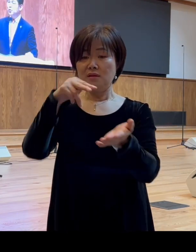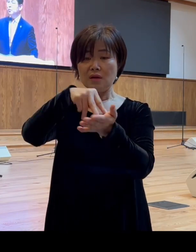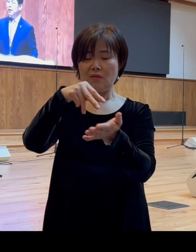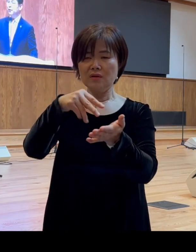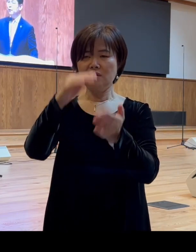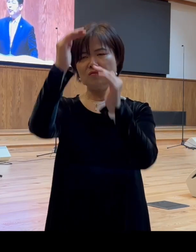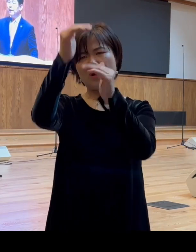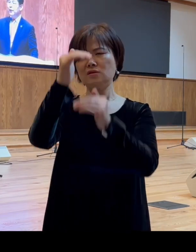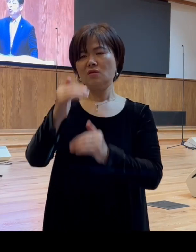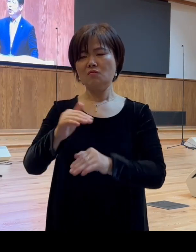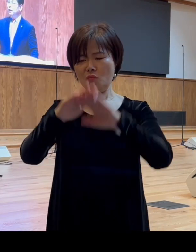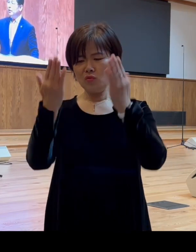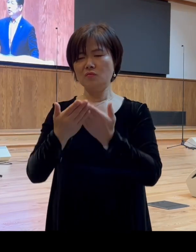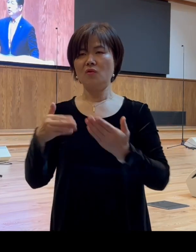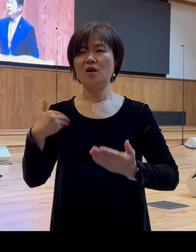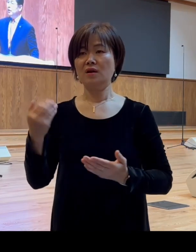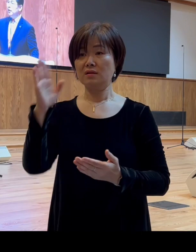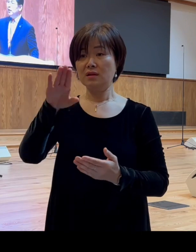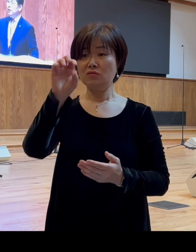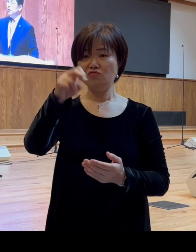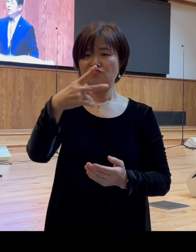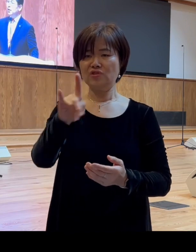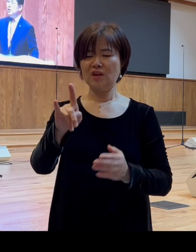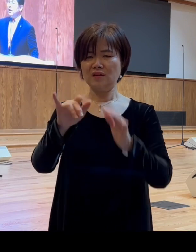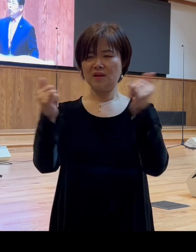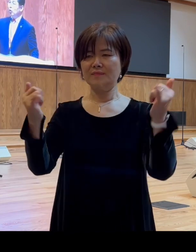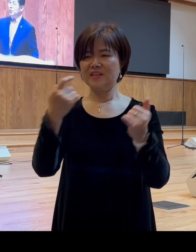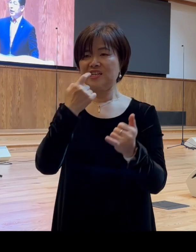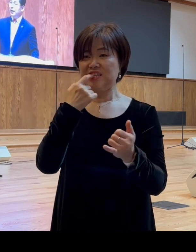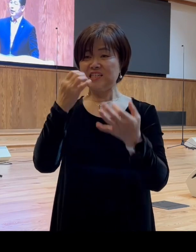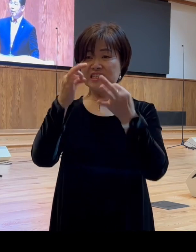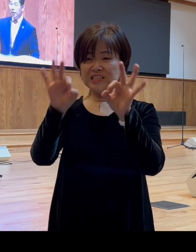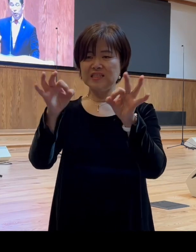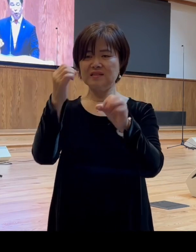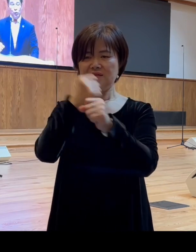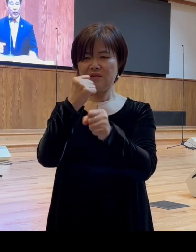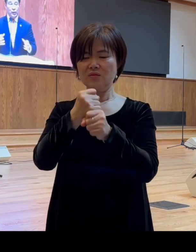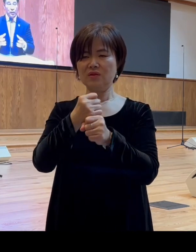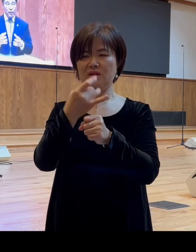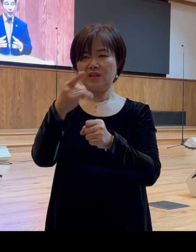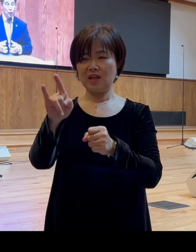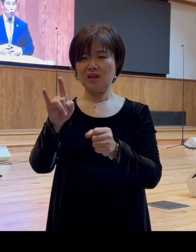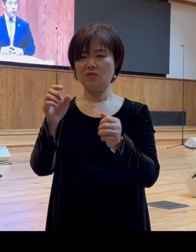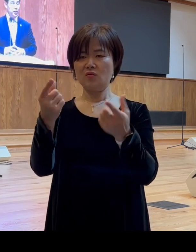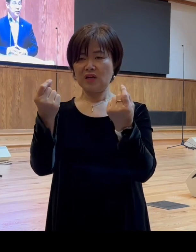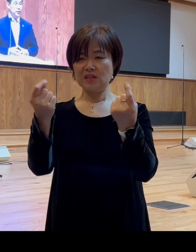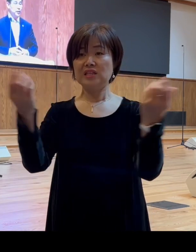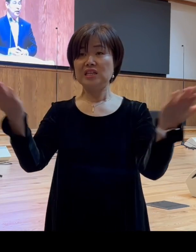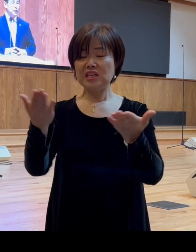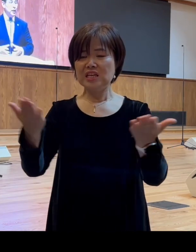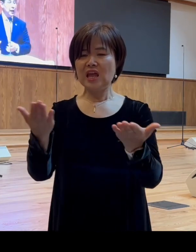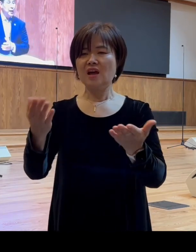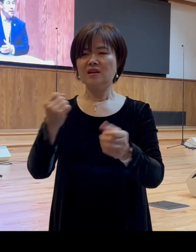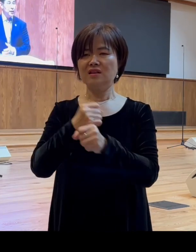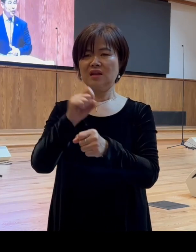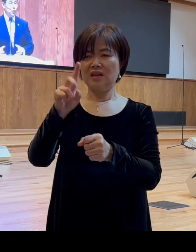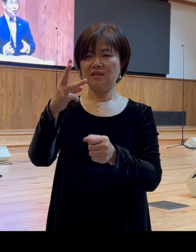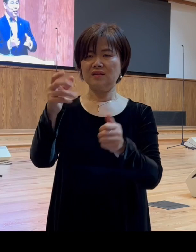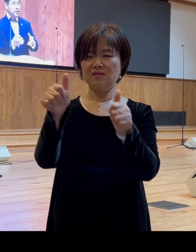유대인들은 은세공업자인 데메드리오와 같은 일에 종사하는 이 알렉산더를 내세워서